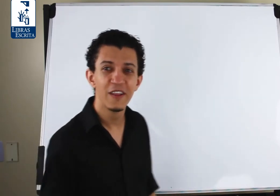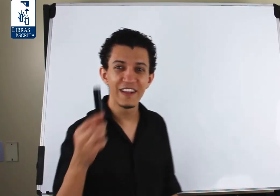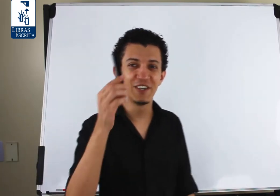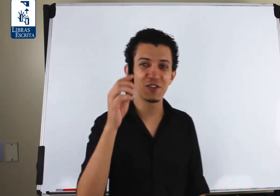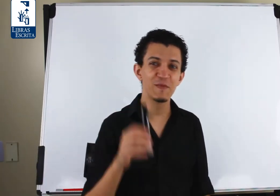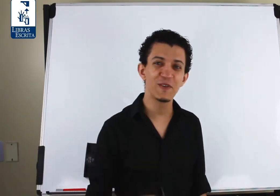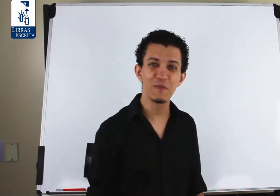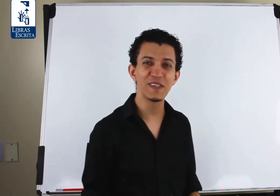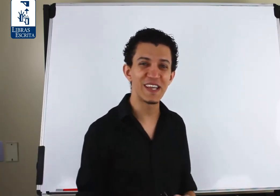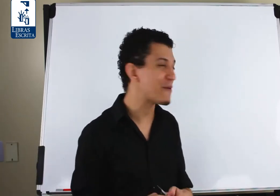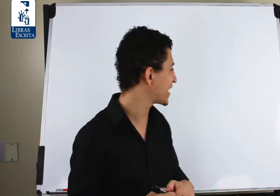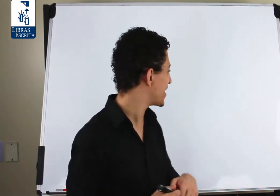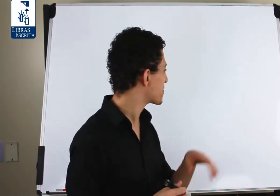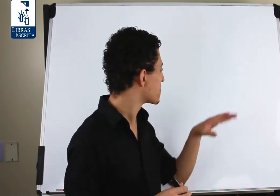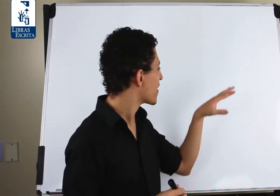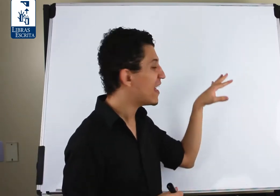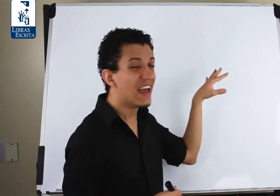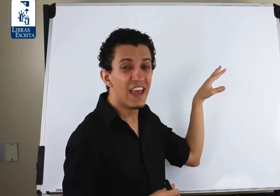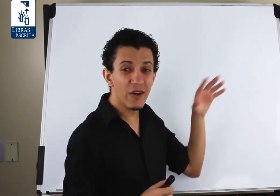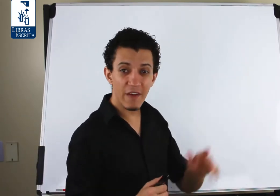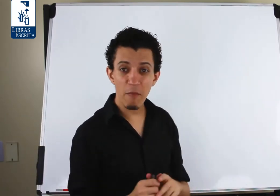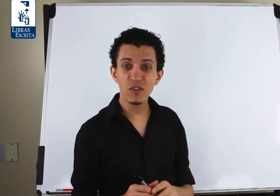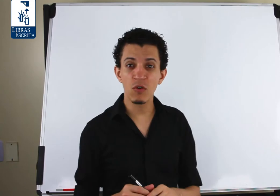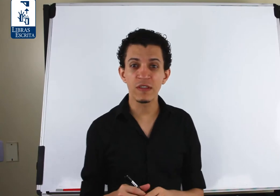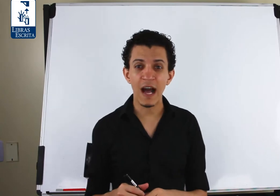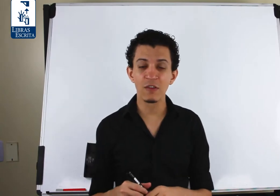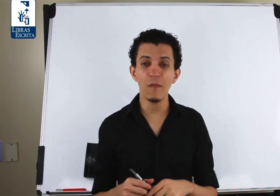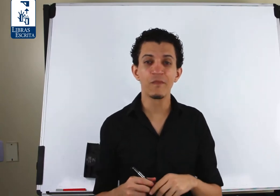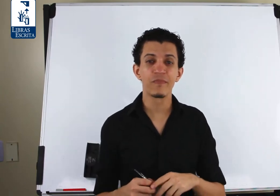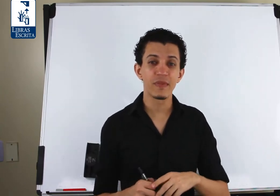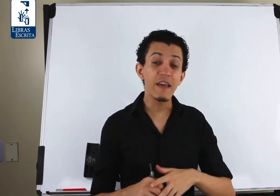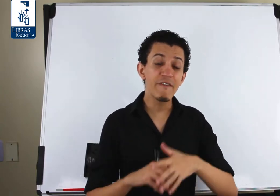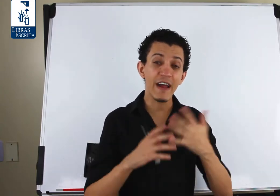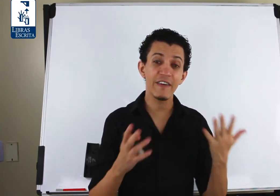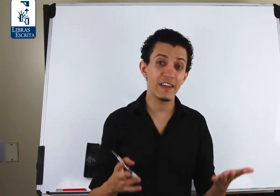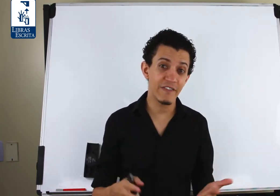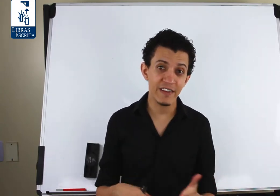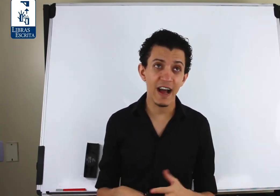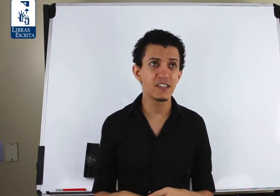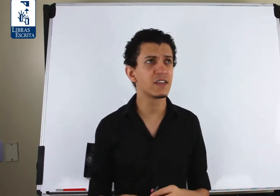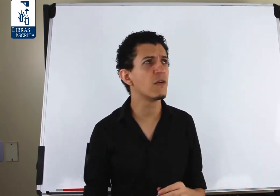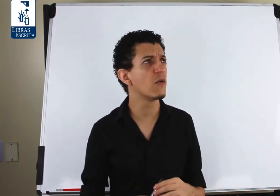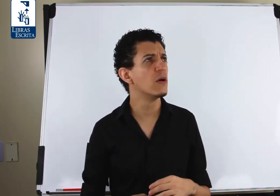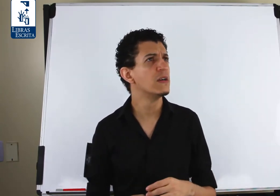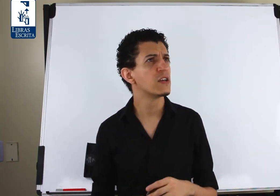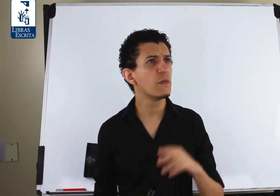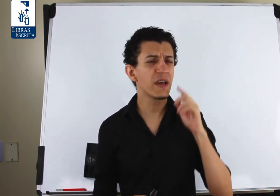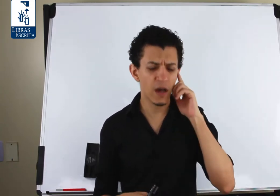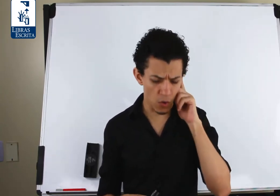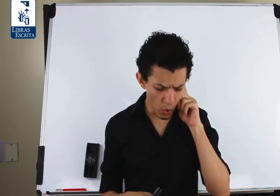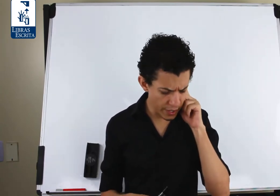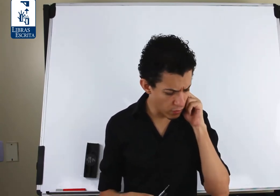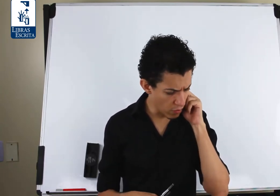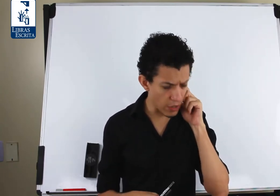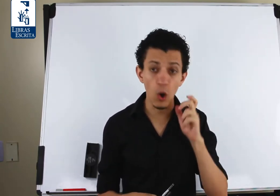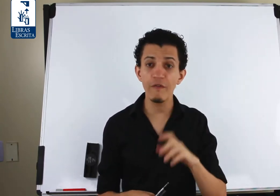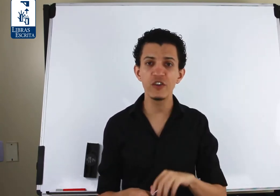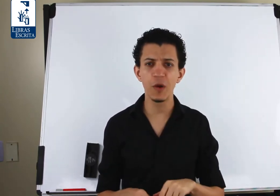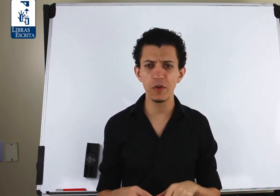Tinha sumido o pincel aqui. E o grafêmo de contato tem várias, na verdade são, se eu não me engano, oito a nove tipos